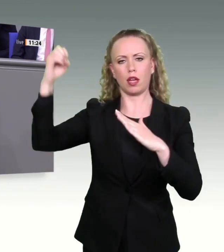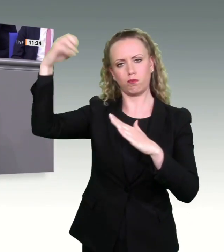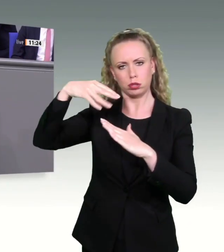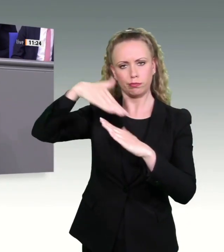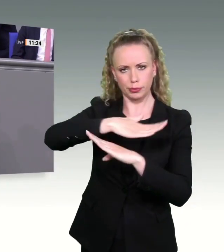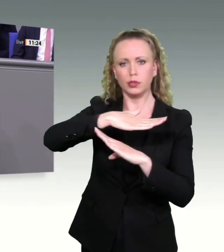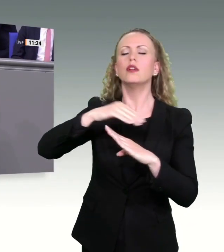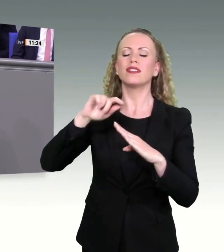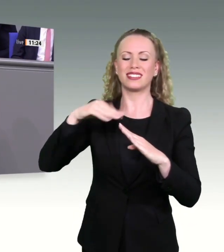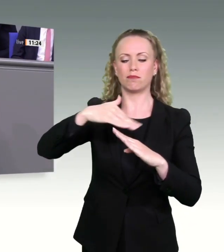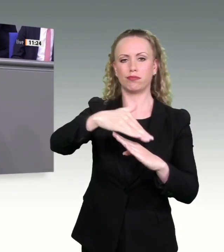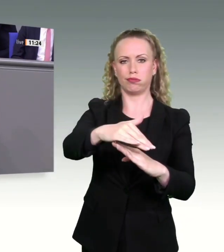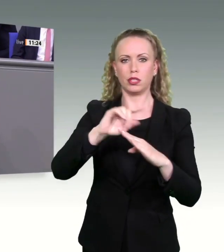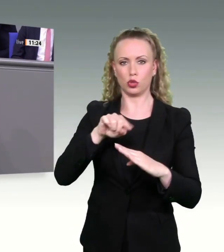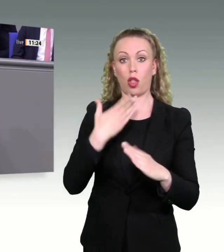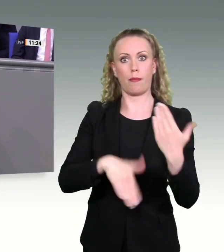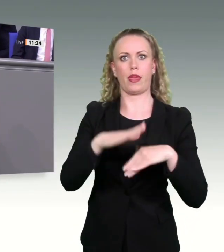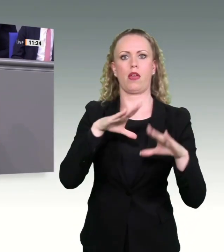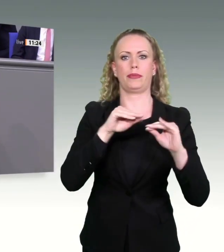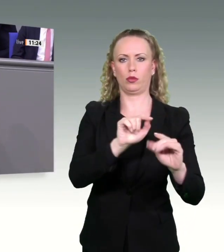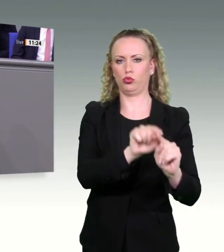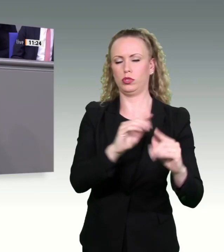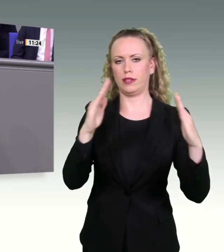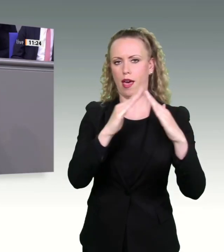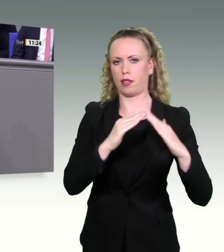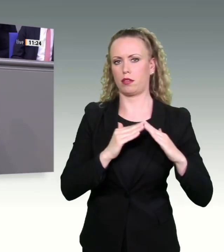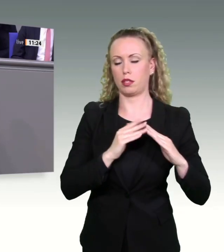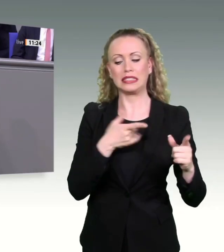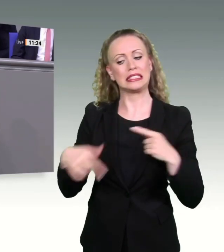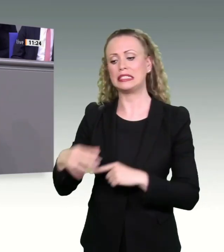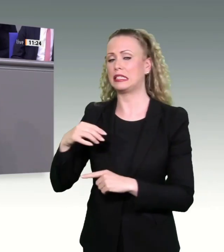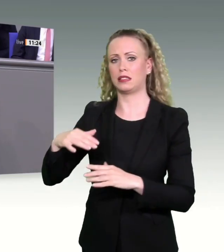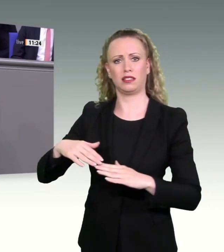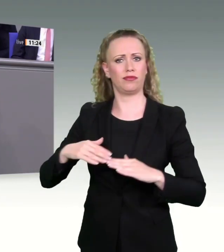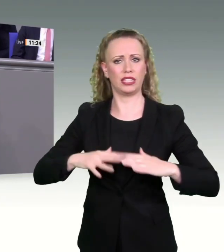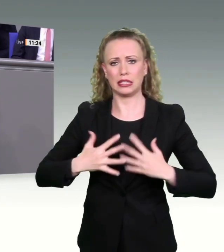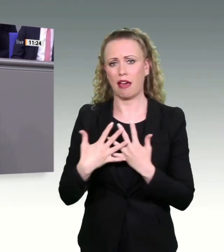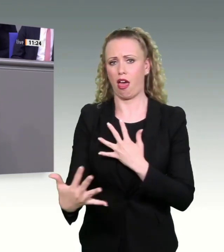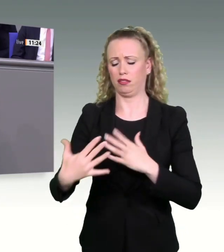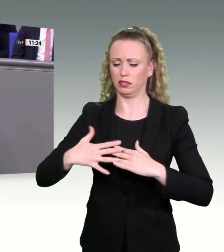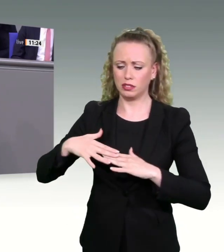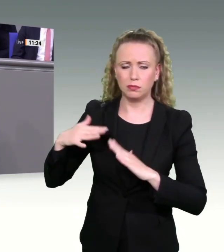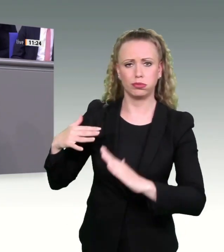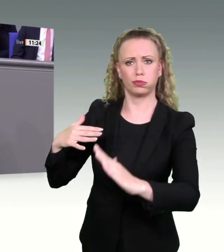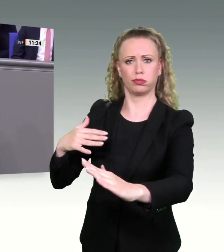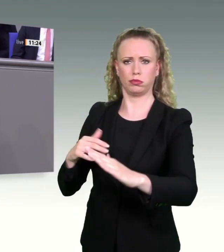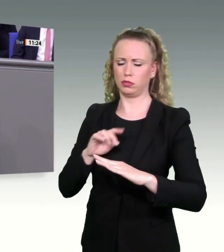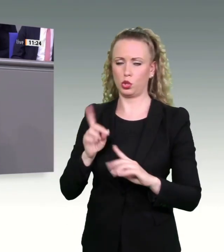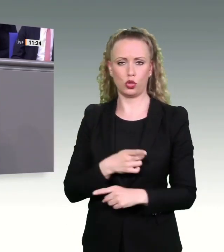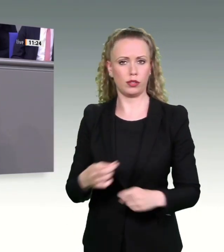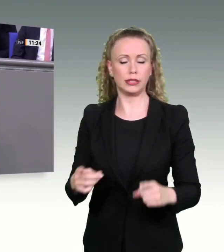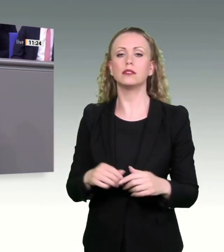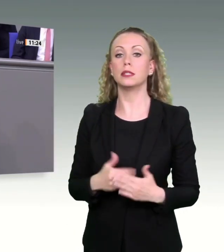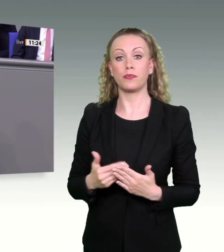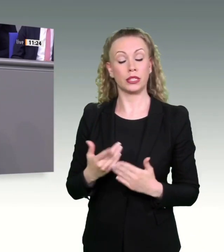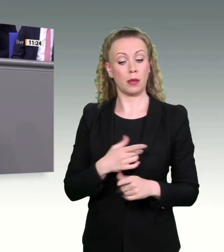genutzt werden. Dass Sie zudem einen Verzicht auf den naturschutzrechtlichen Ausgleich für Energieinfrastrukturen